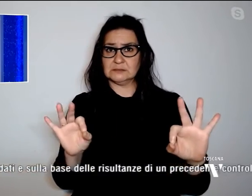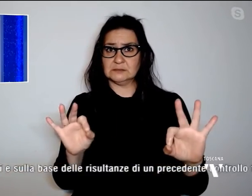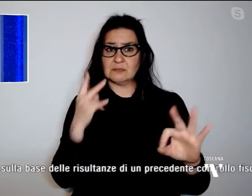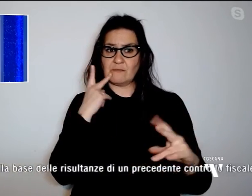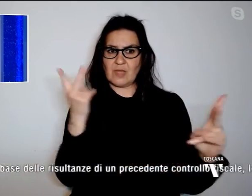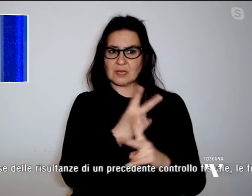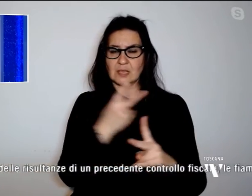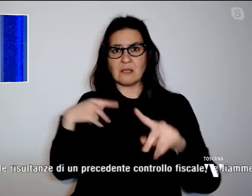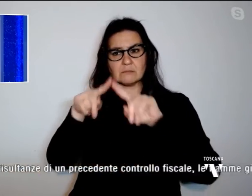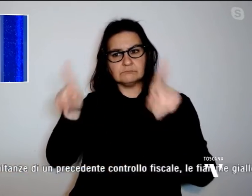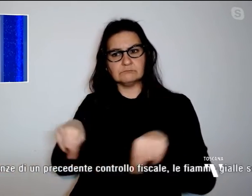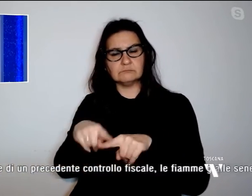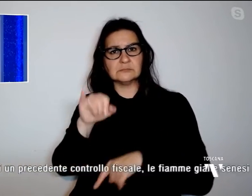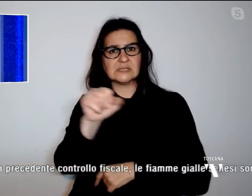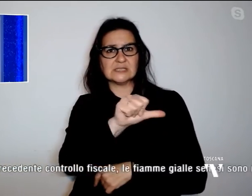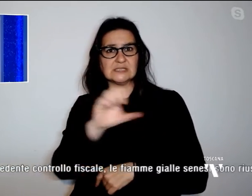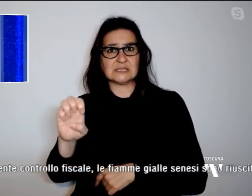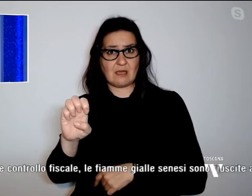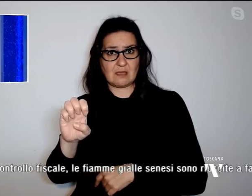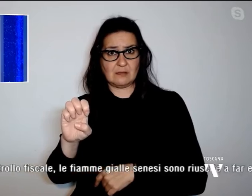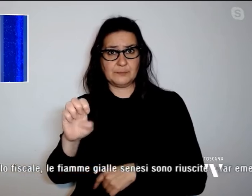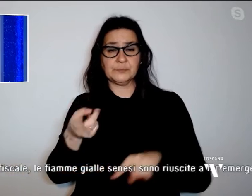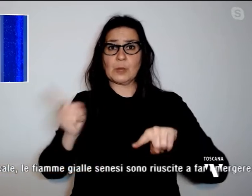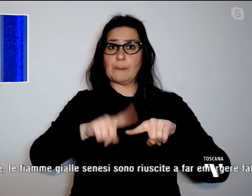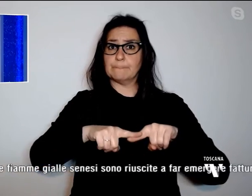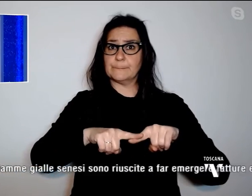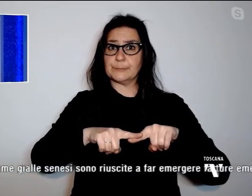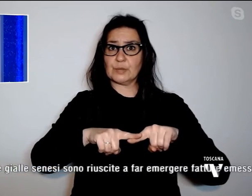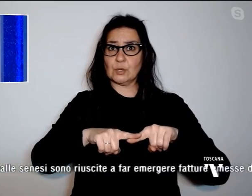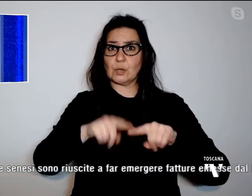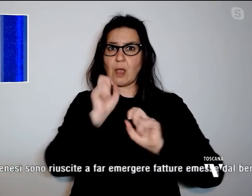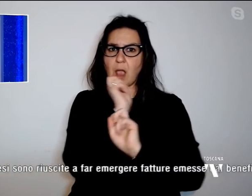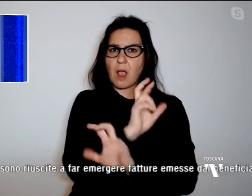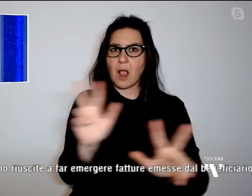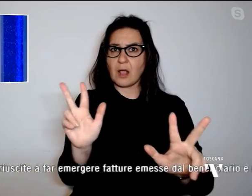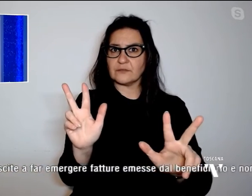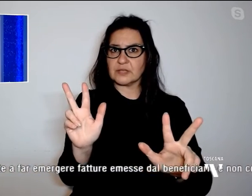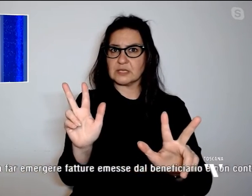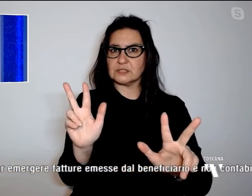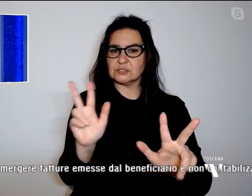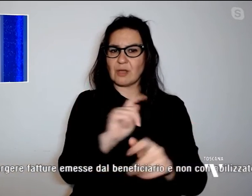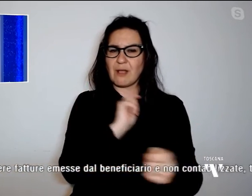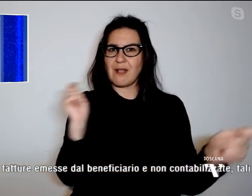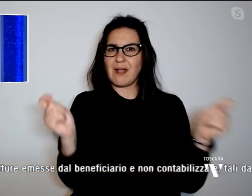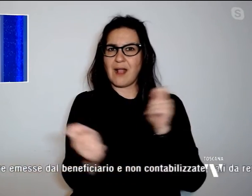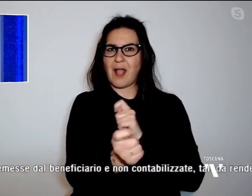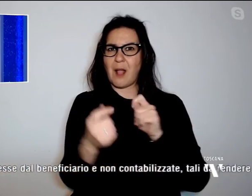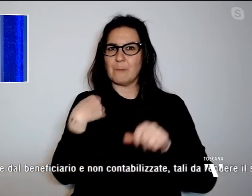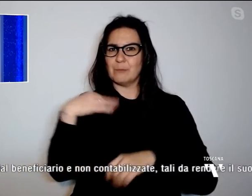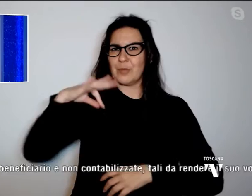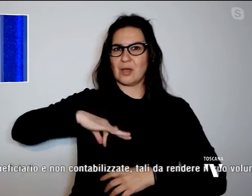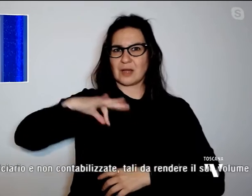Isee e non aver provveduto alle comunicazioni di variazione del reddito e del patrimonio,